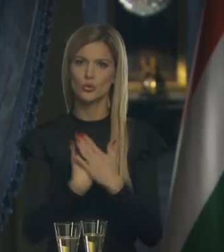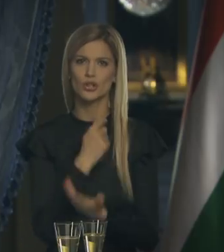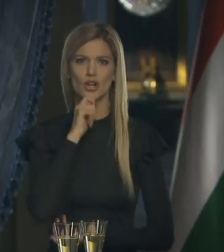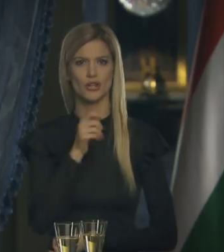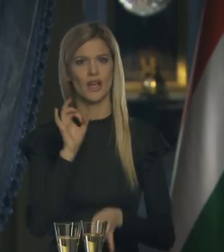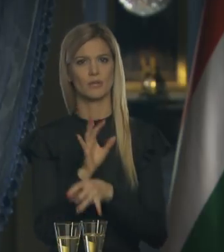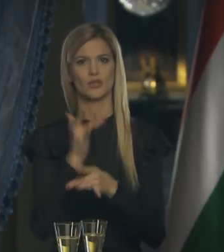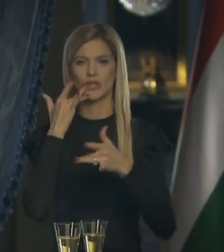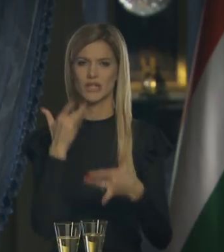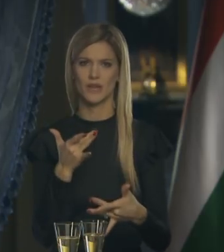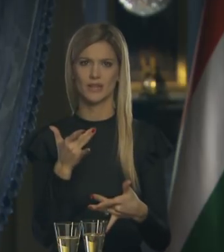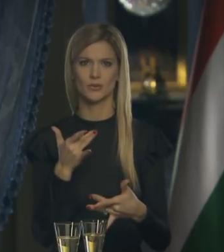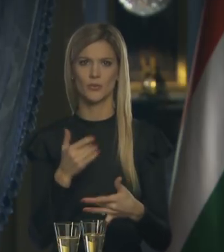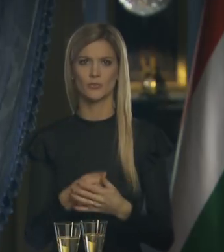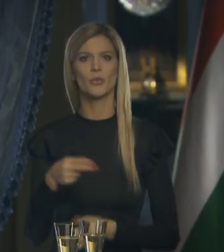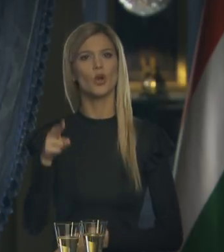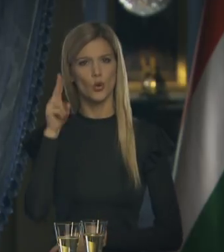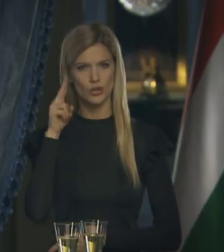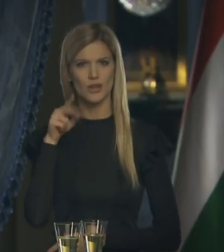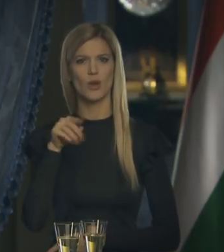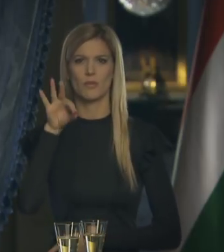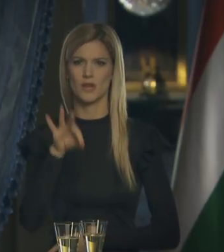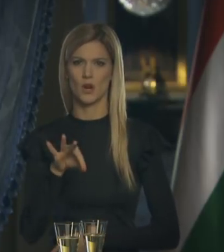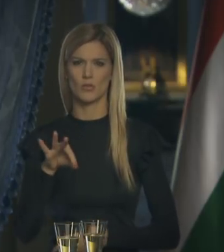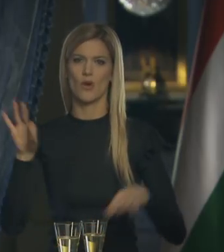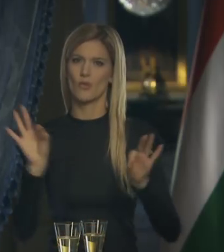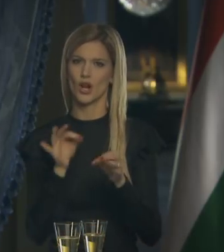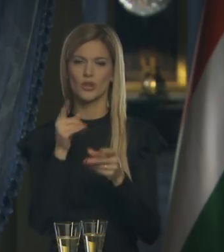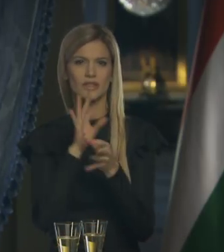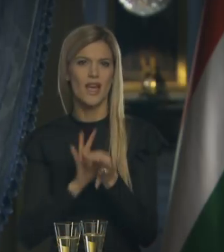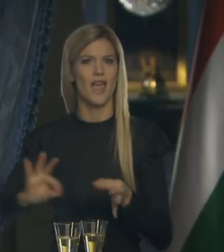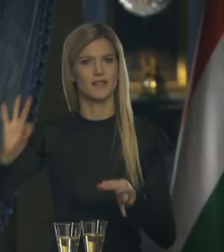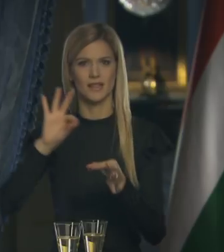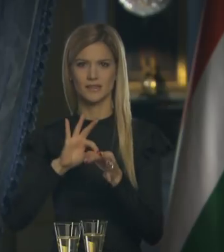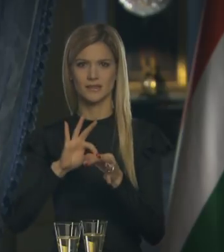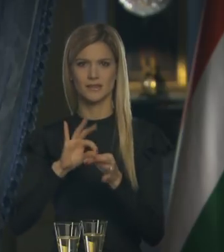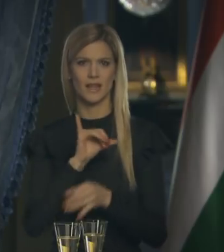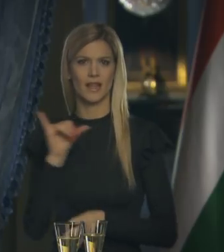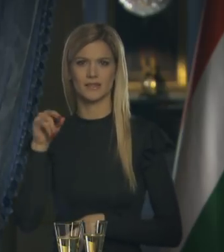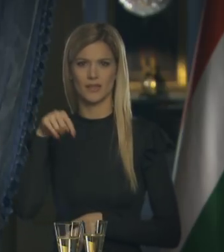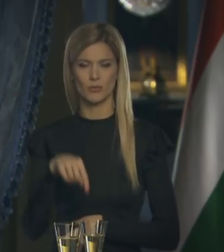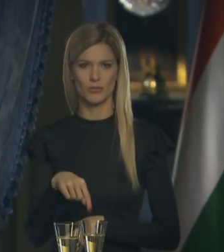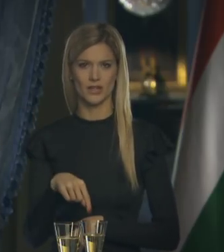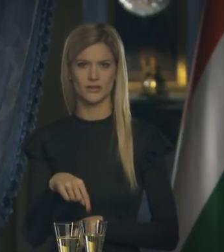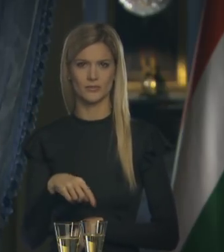boldogságot kívánni. Őrizzük meg e pillanatvarázsát az egész esztendőben.